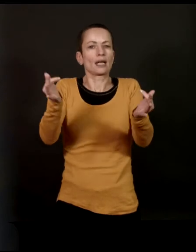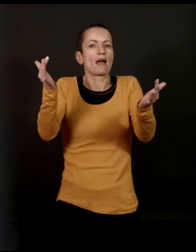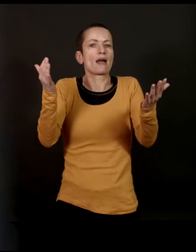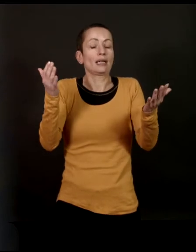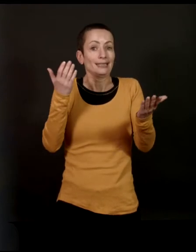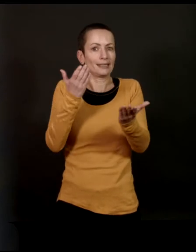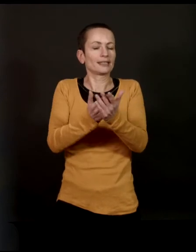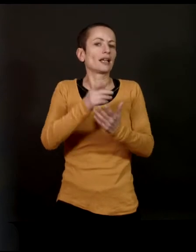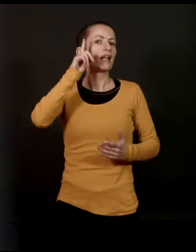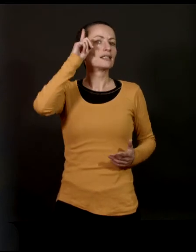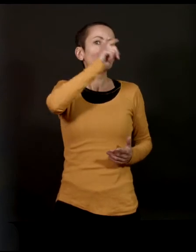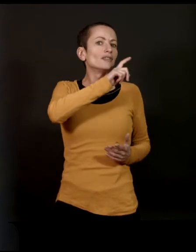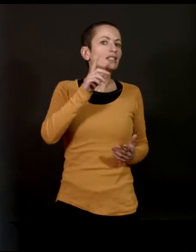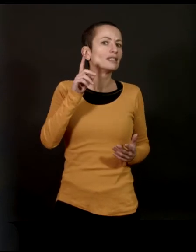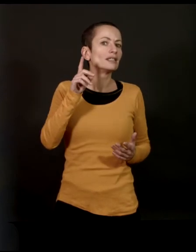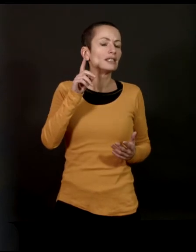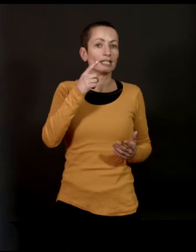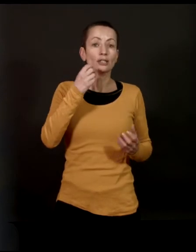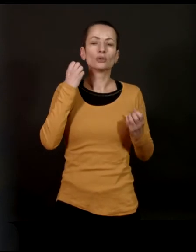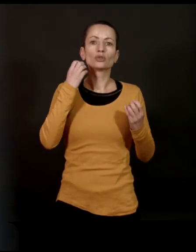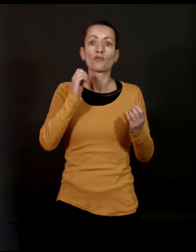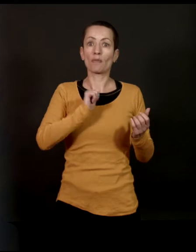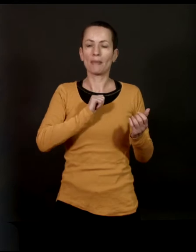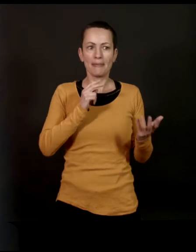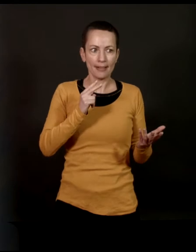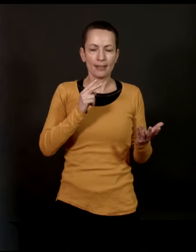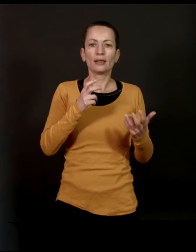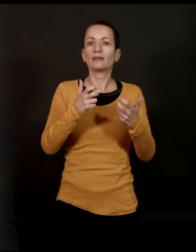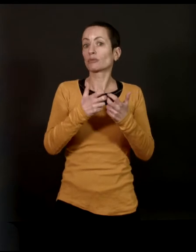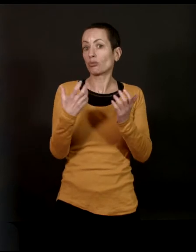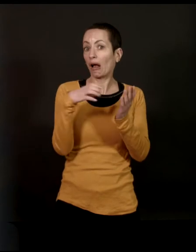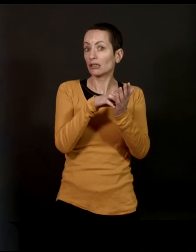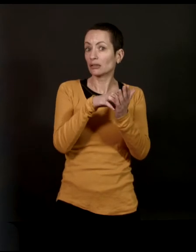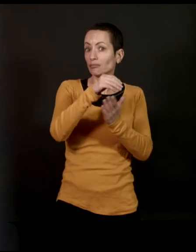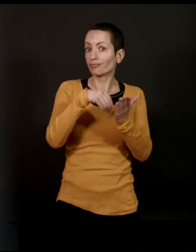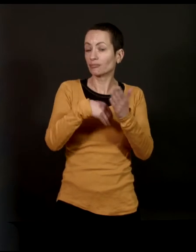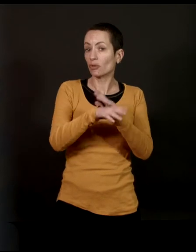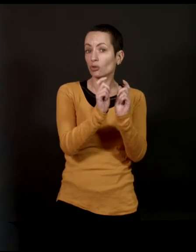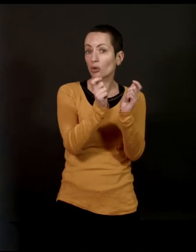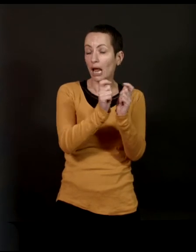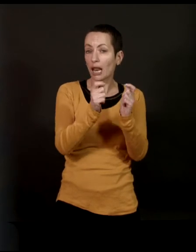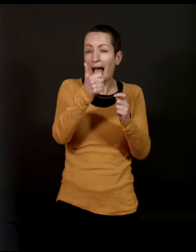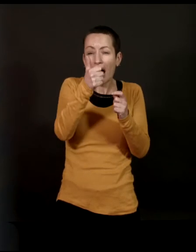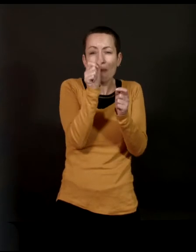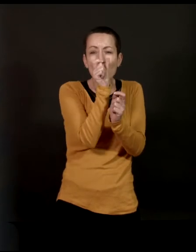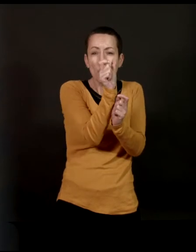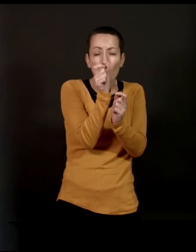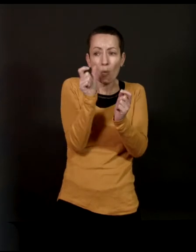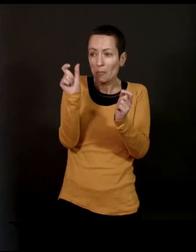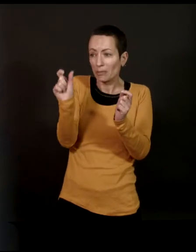des choses très difficiles. Et j'y suis souvent confrontée, y compris quand on fait des articles dans les journaux. C-à qu'un adjectif peut meurtrir quelqu'un à un point